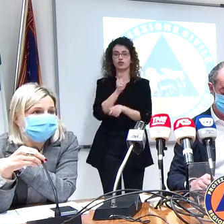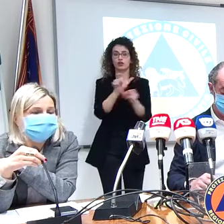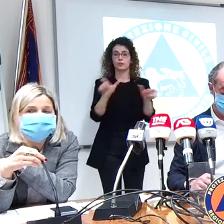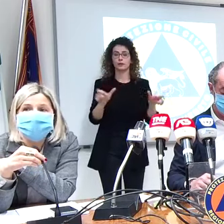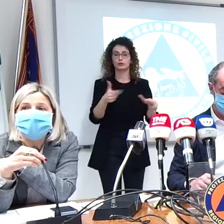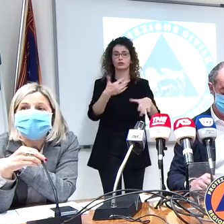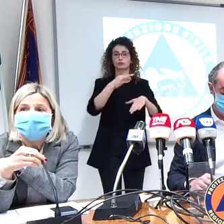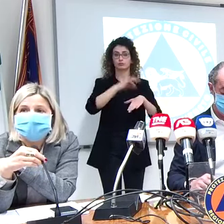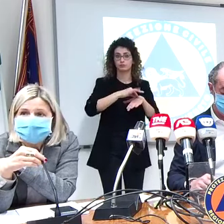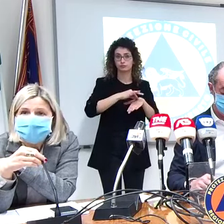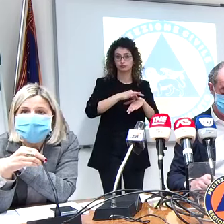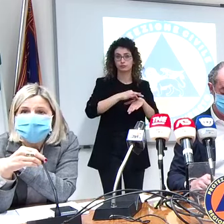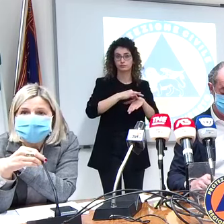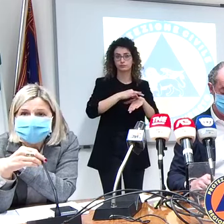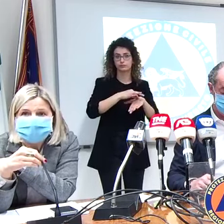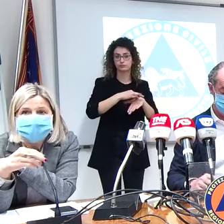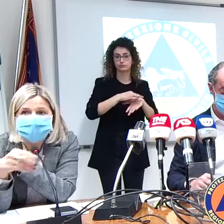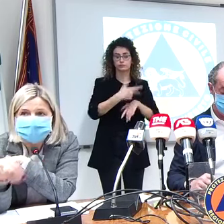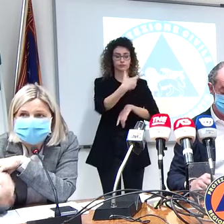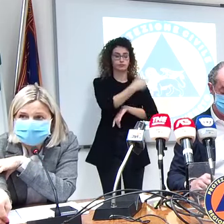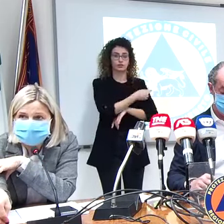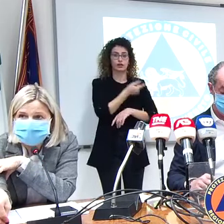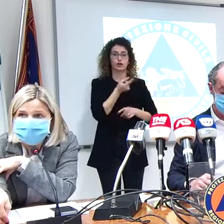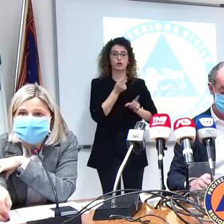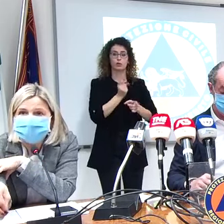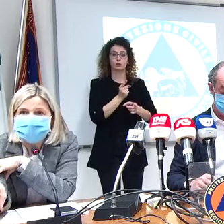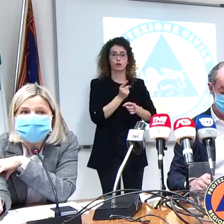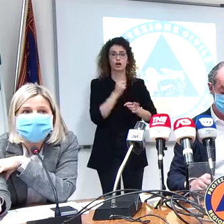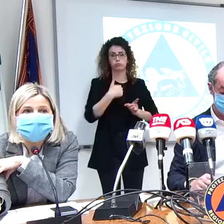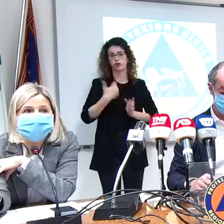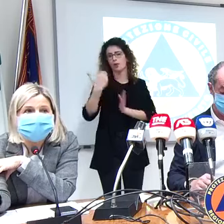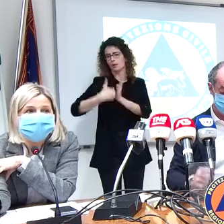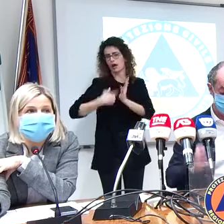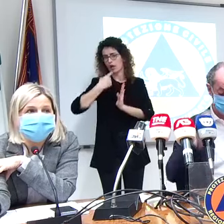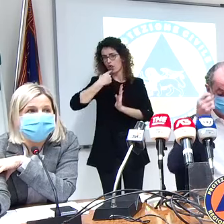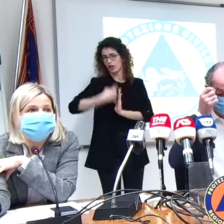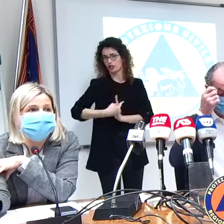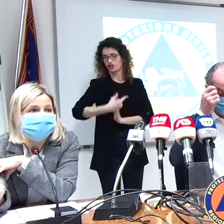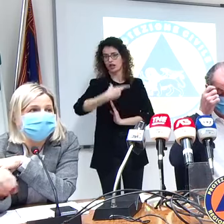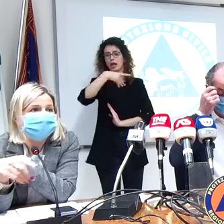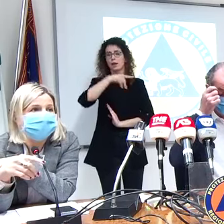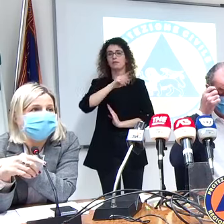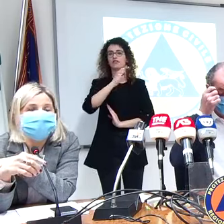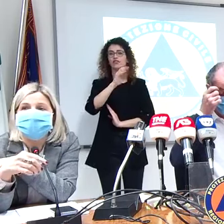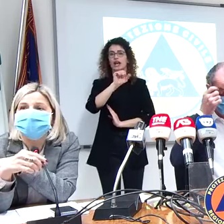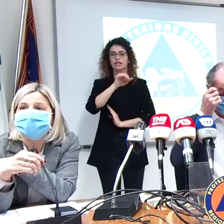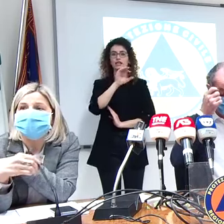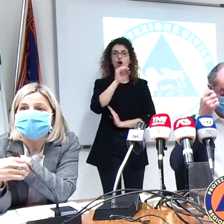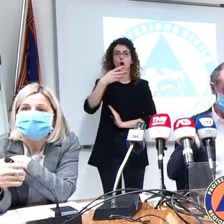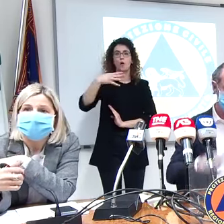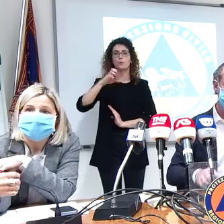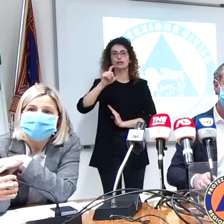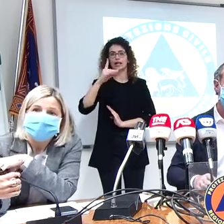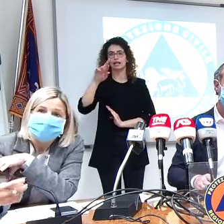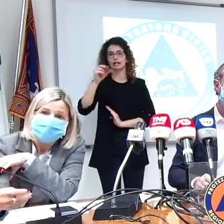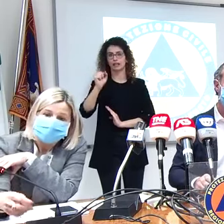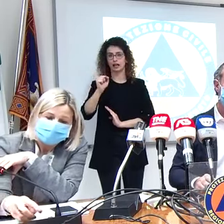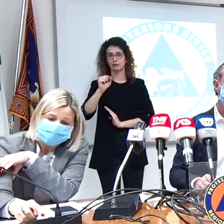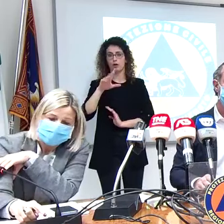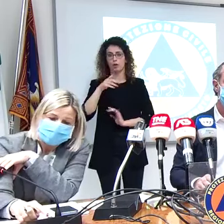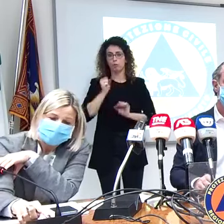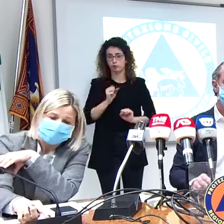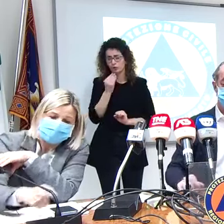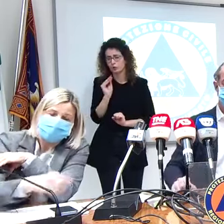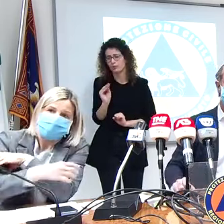patologie vengono vaccinati, questo è sempre scritto nel piano, con Pfizer o con Moderna. Posso fare una